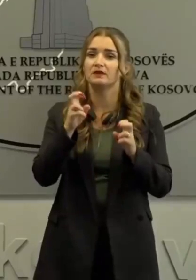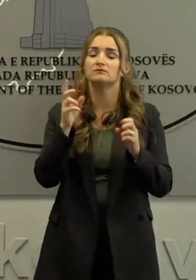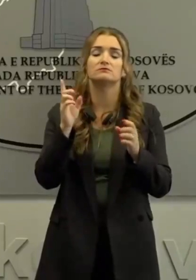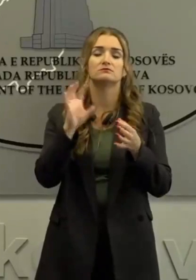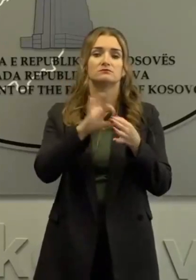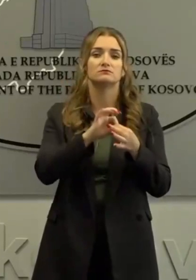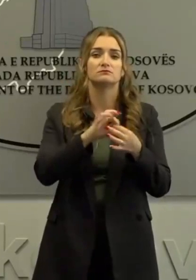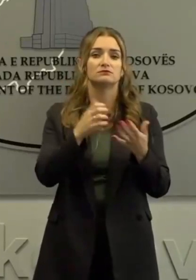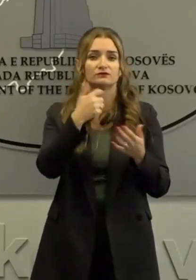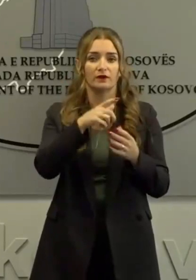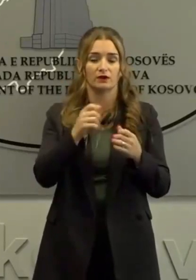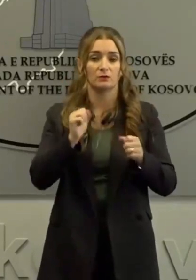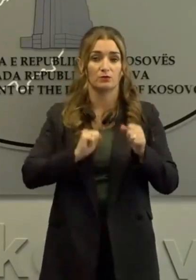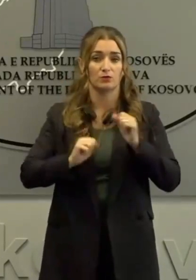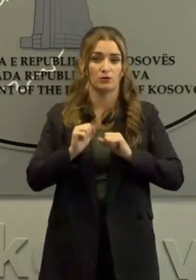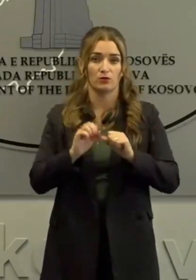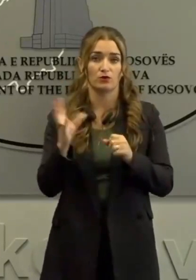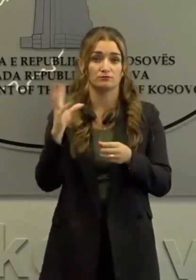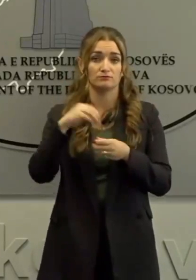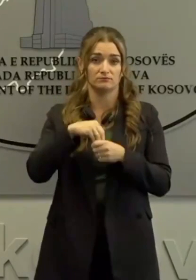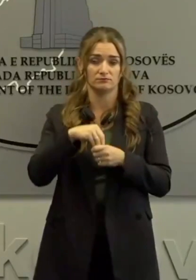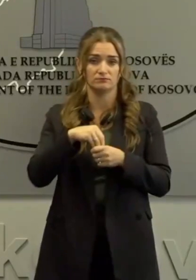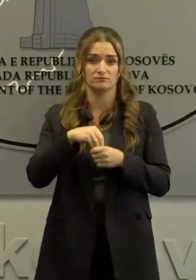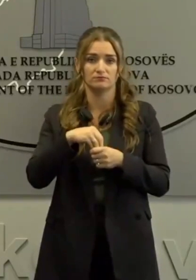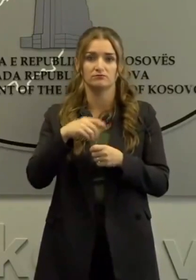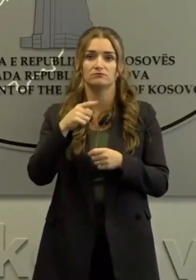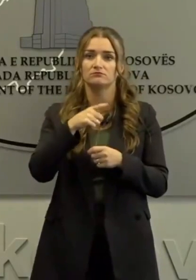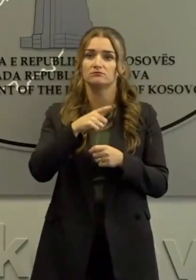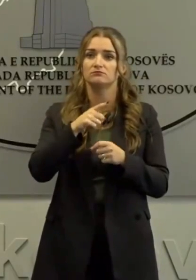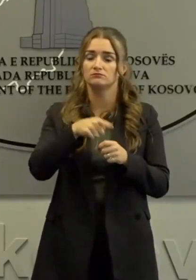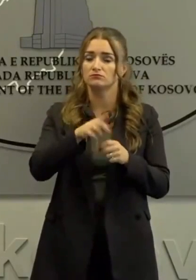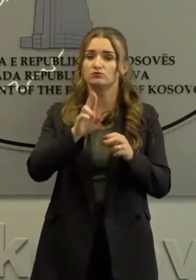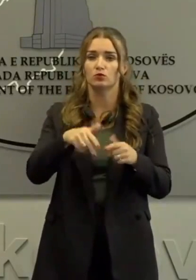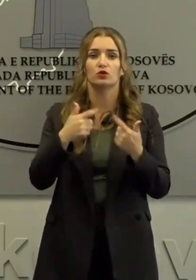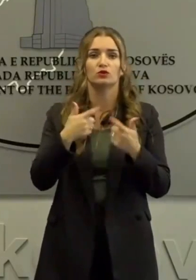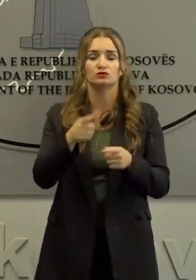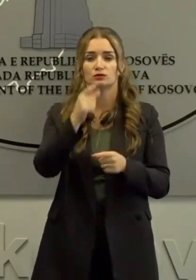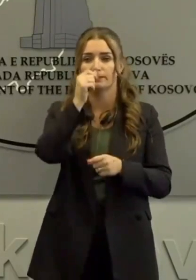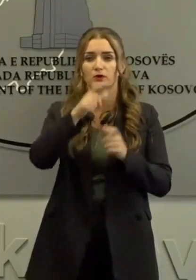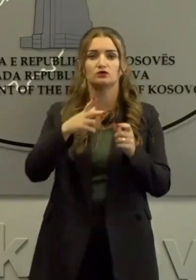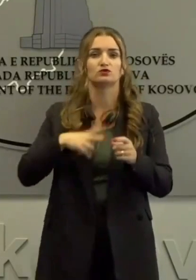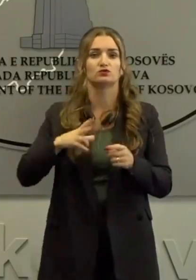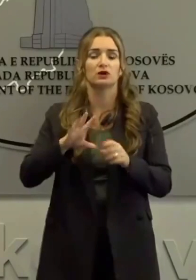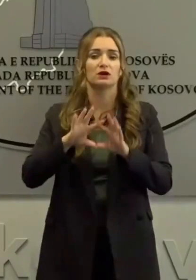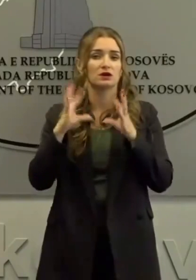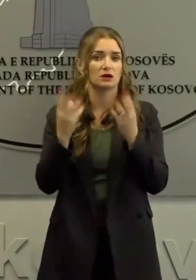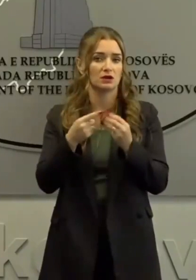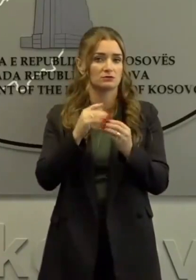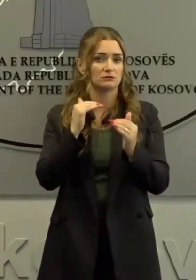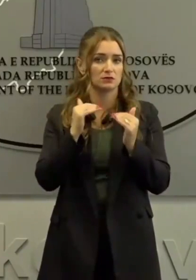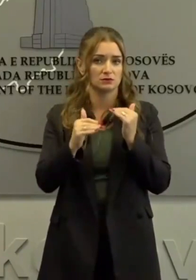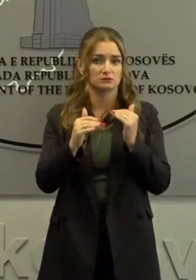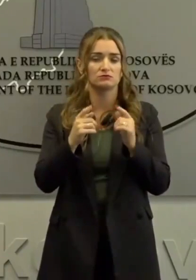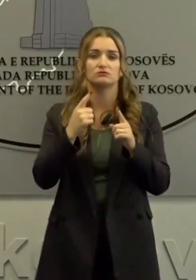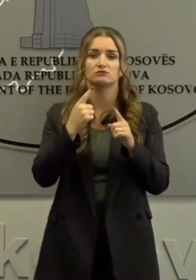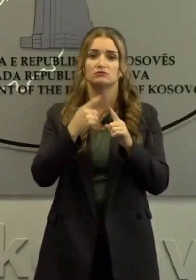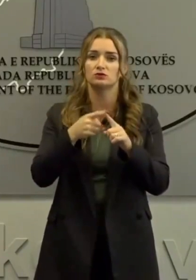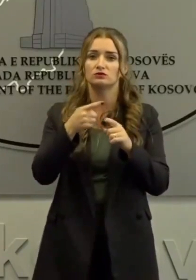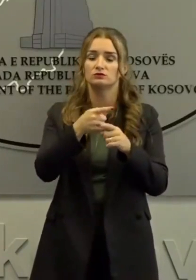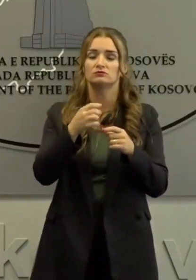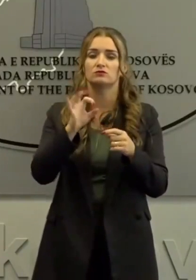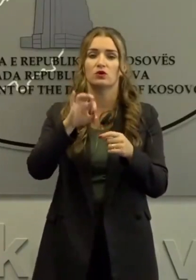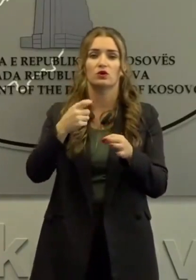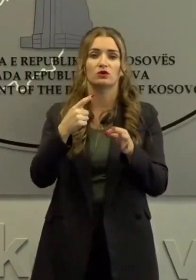Me mbrojtjen gjithë përshirëse, do t'jepët mundësia se cilit qytetarë të vendit tonë, por edhe organizatës